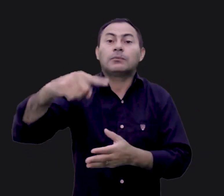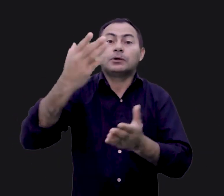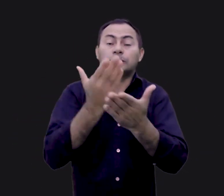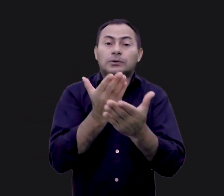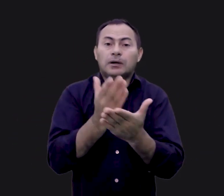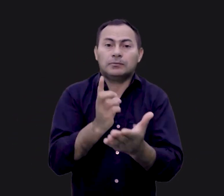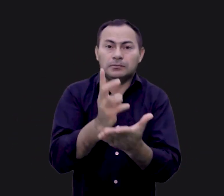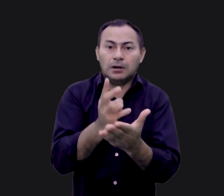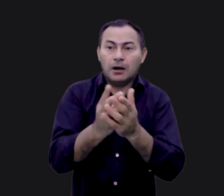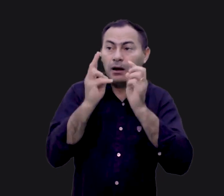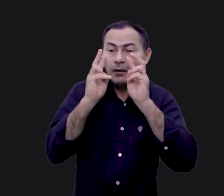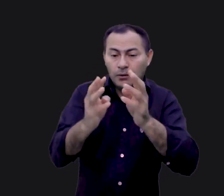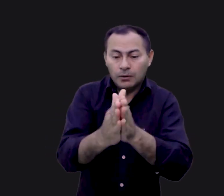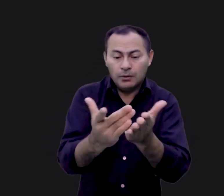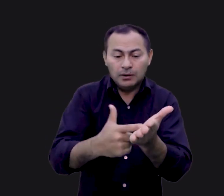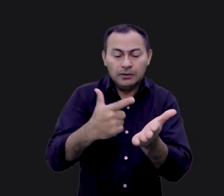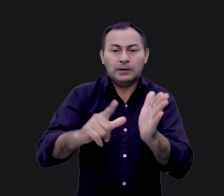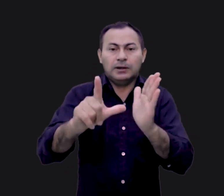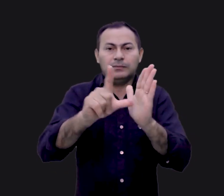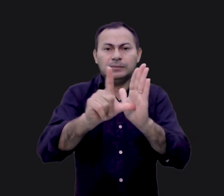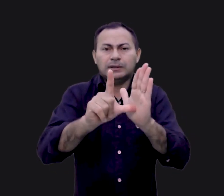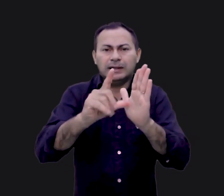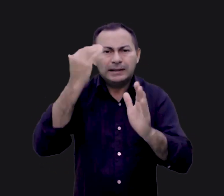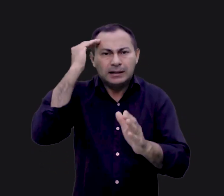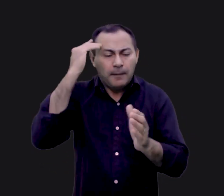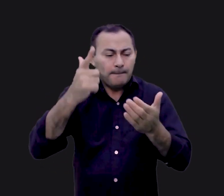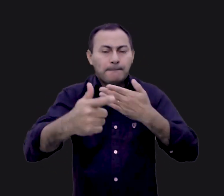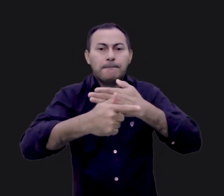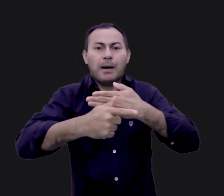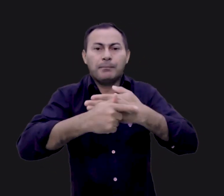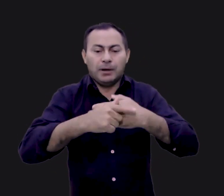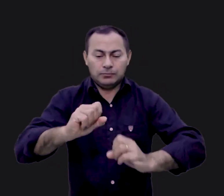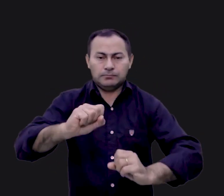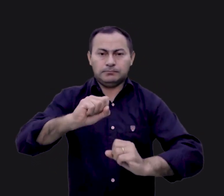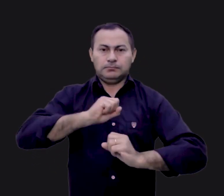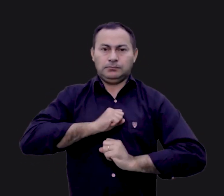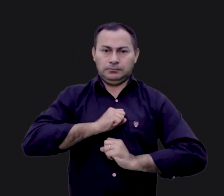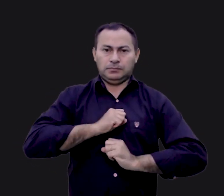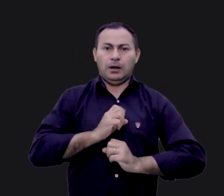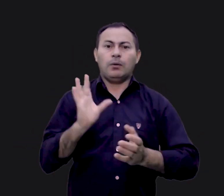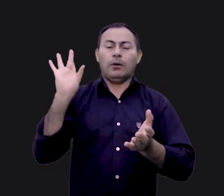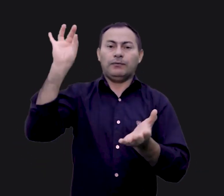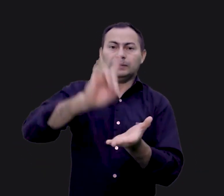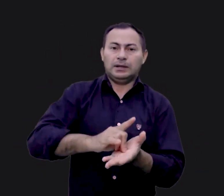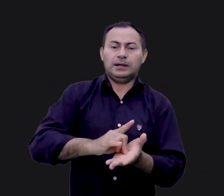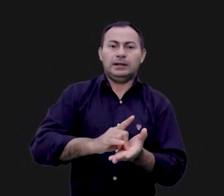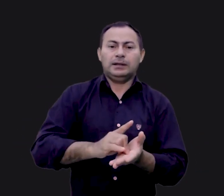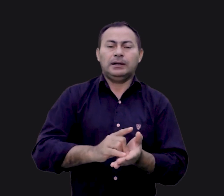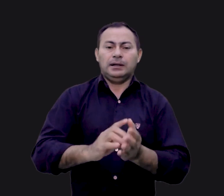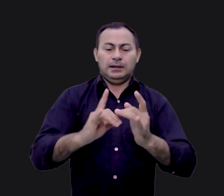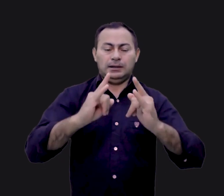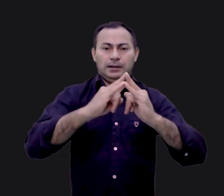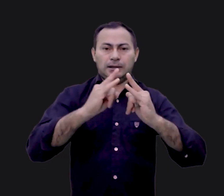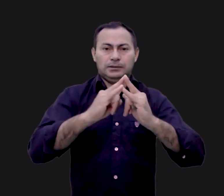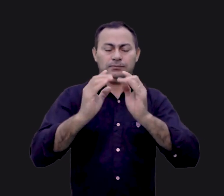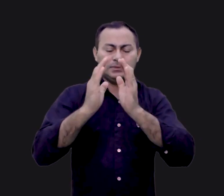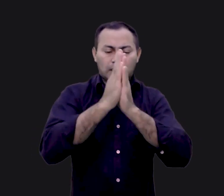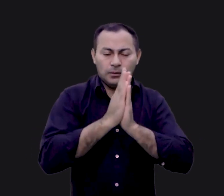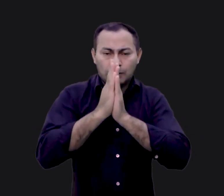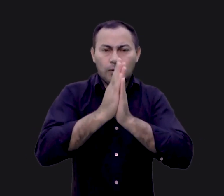próximo estudo vamos continuar olhando o livro de Levítico e entenderemos o papel do sacerdote como oficiante desta tenda de adoração